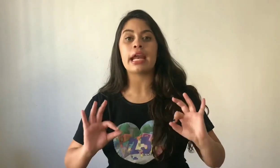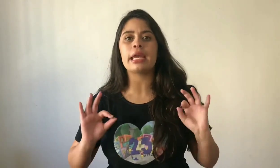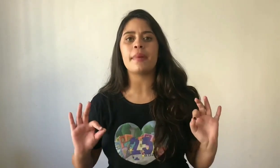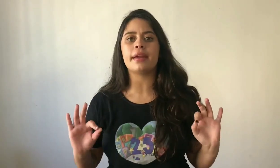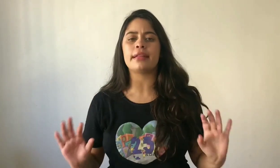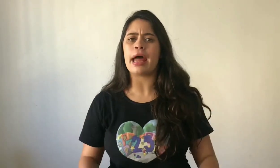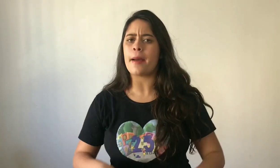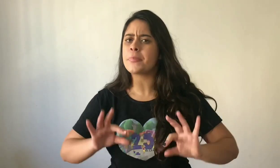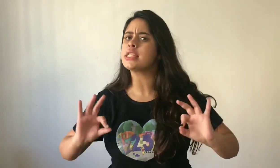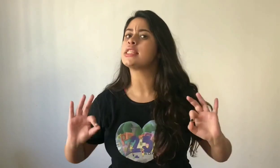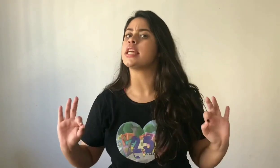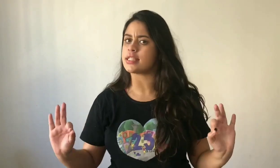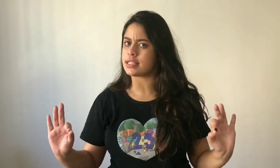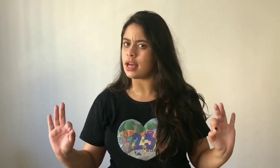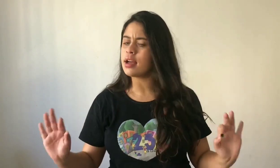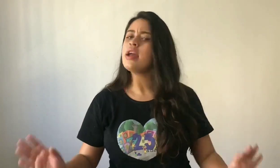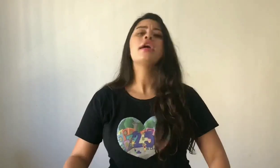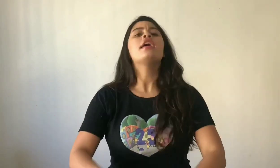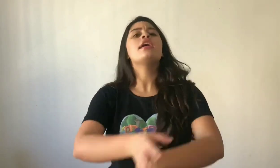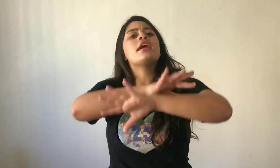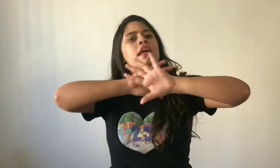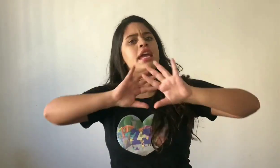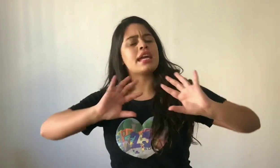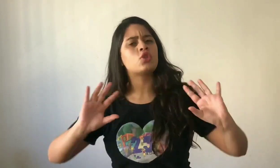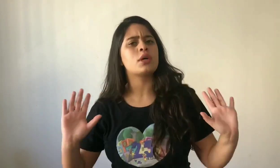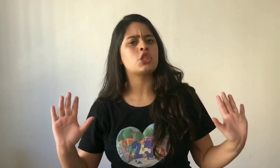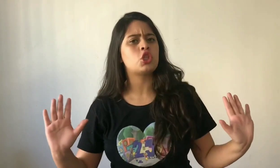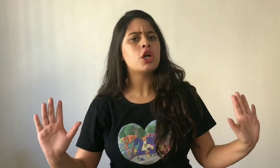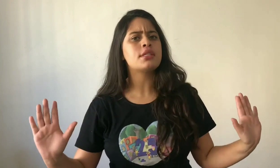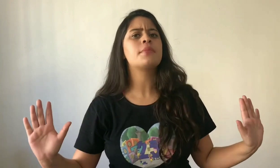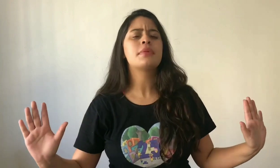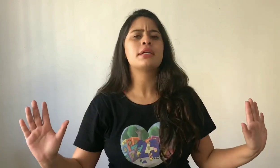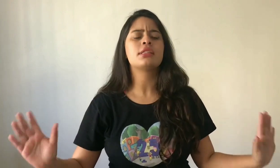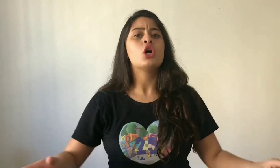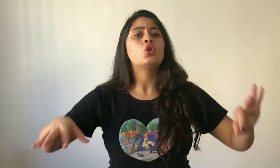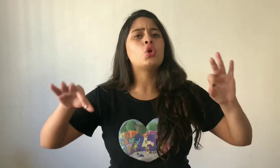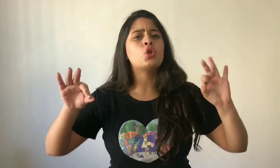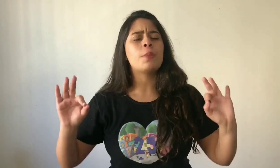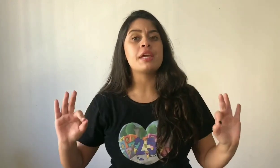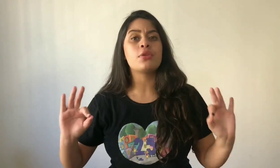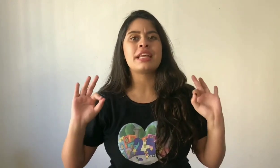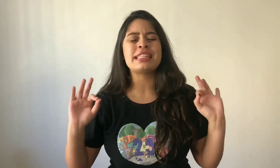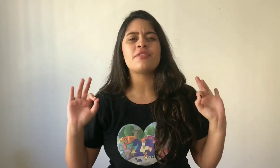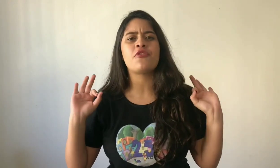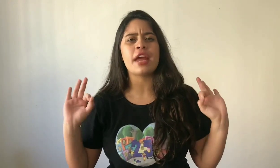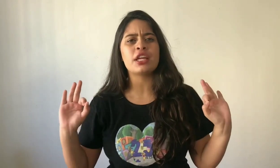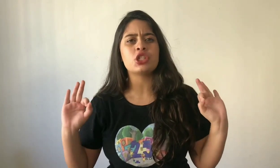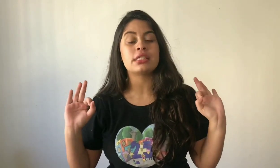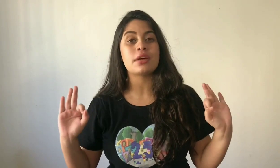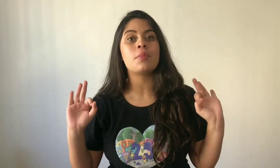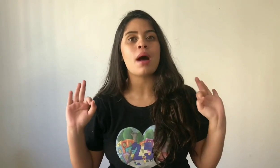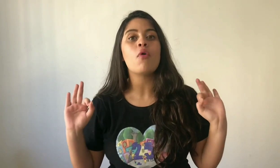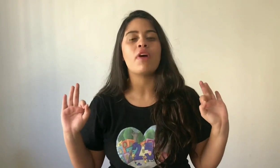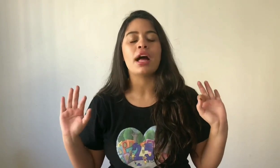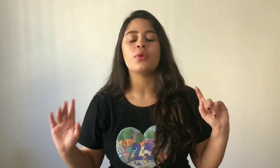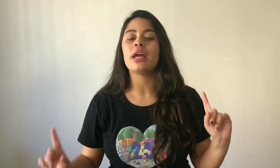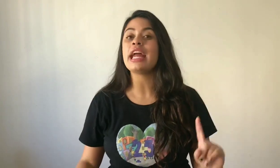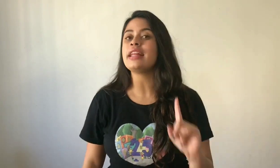libertar a princesa e as suas doze irmãs do domínio desse feiticeiro malvado. Ele